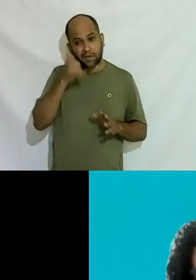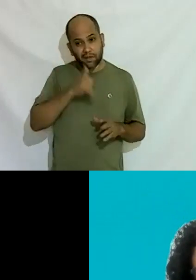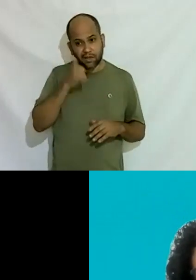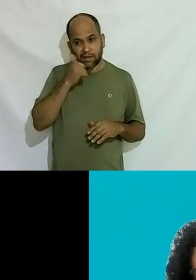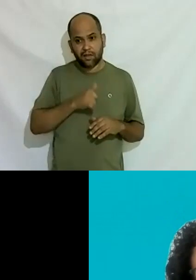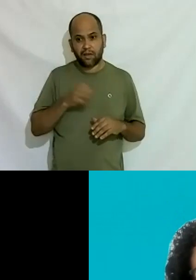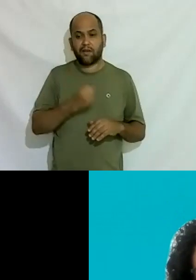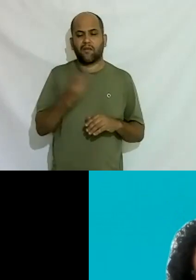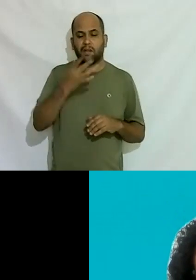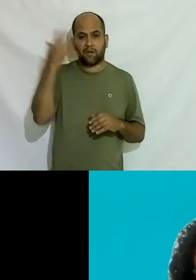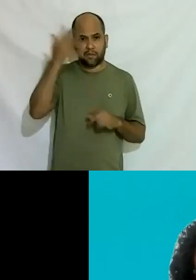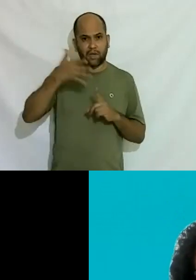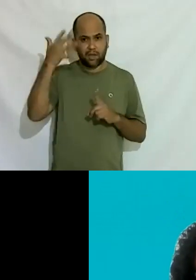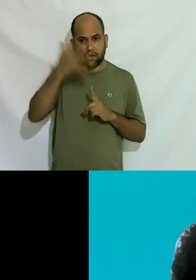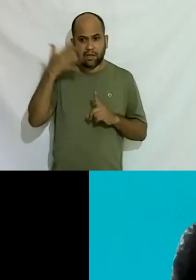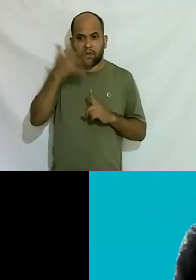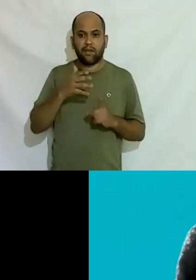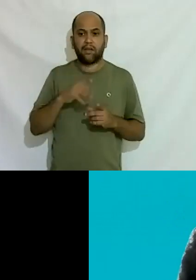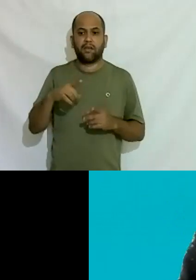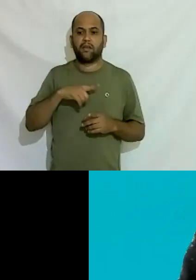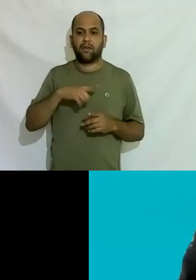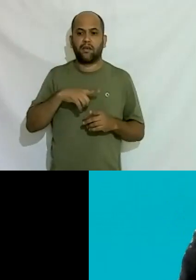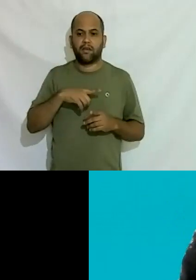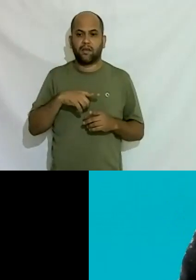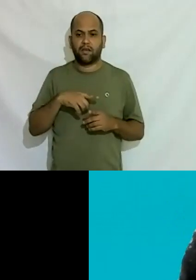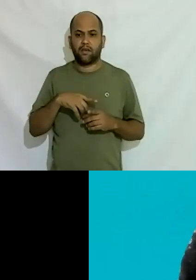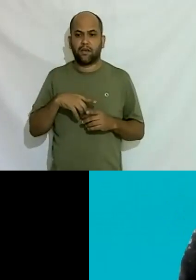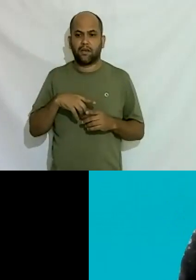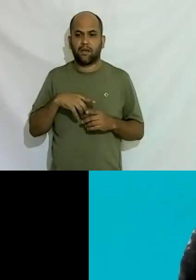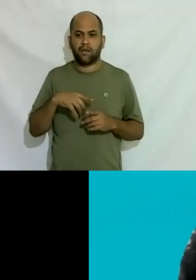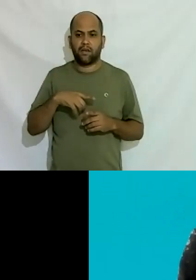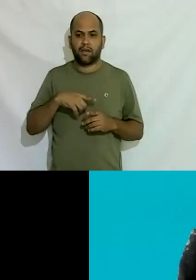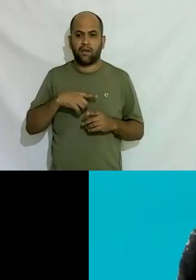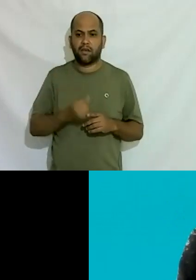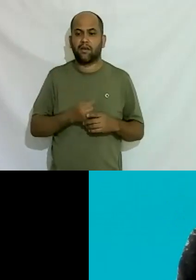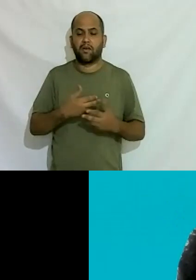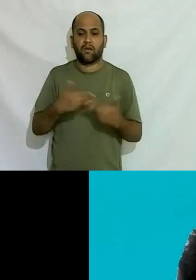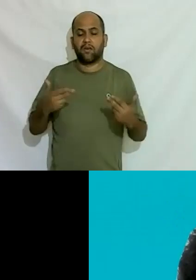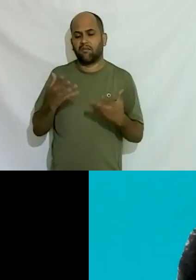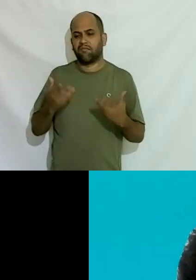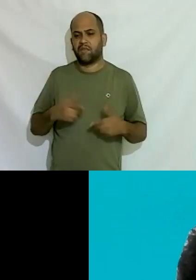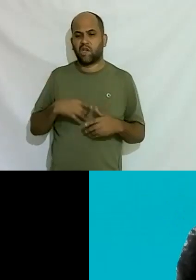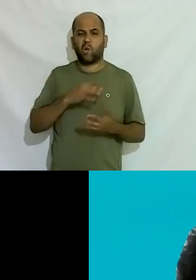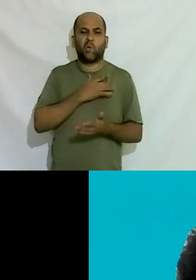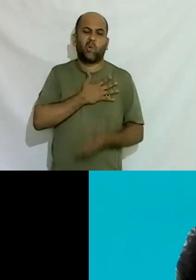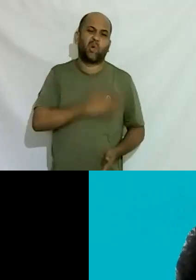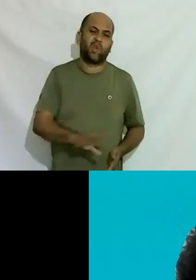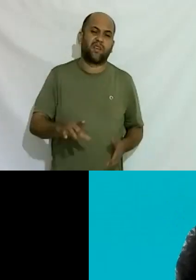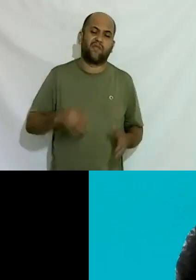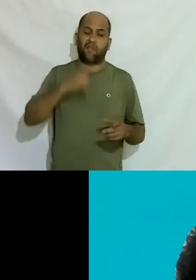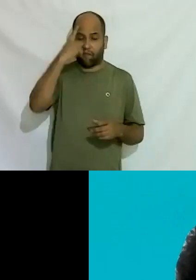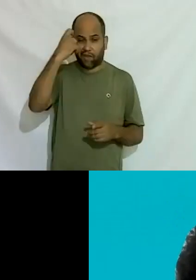palestras de feminismo também para mulheres tem muitas questões horrorosas também da violência de